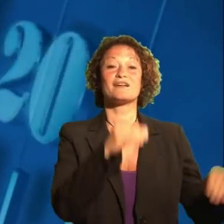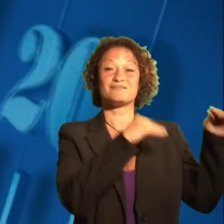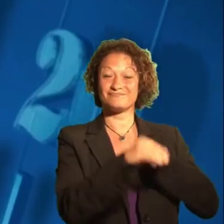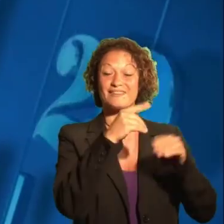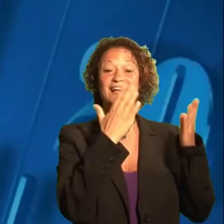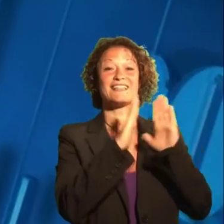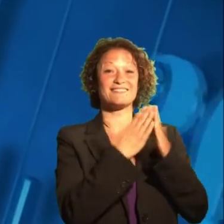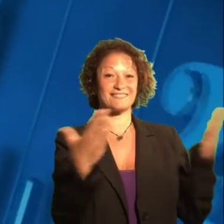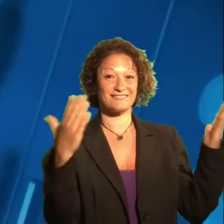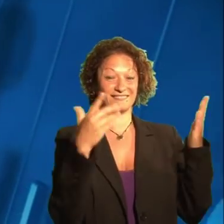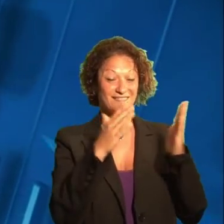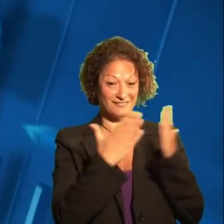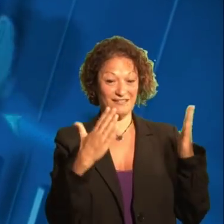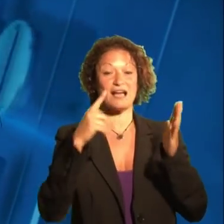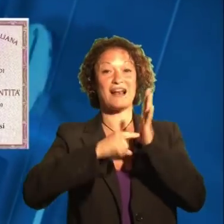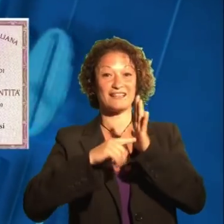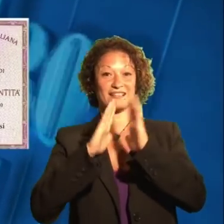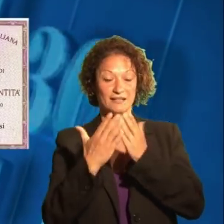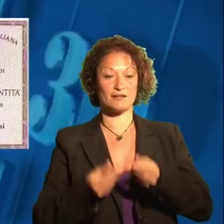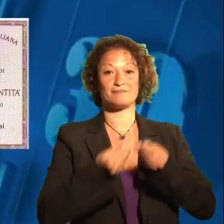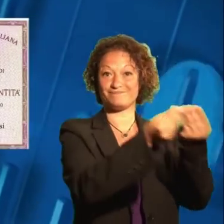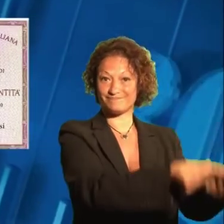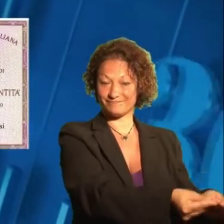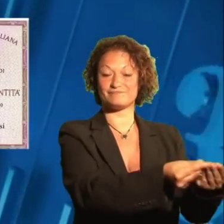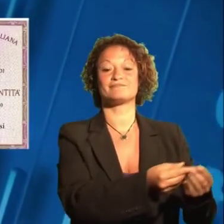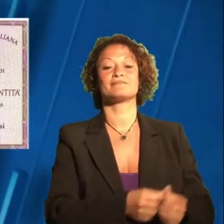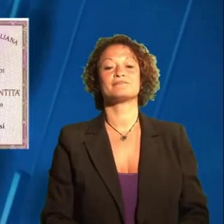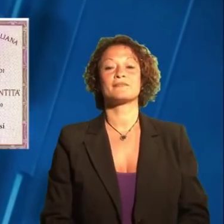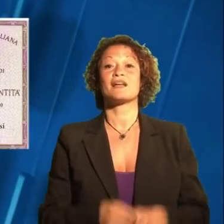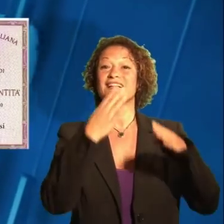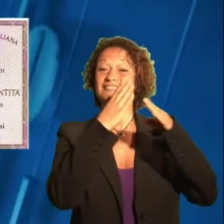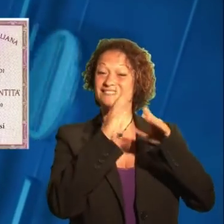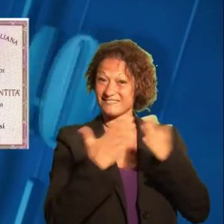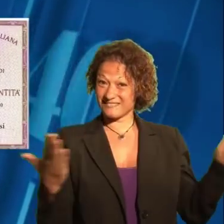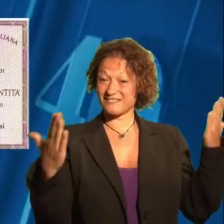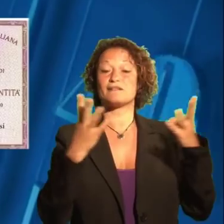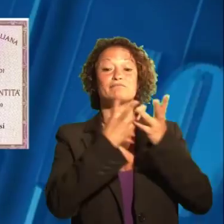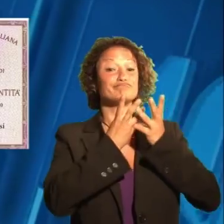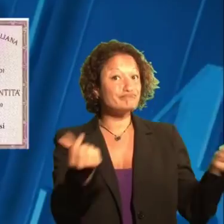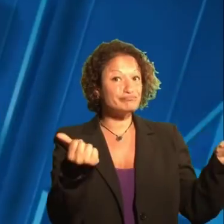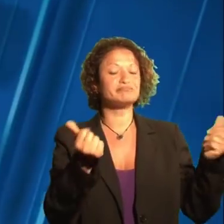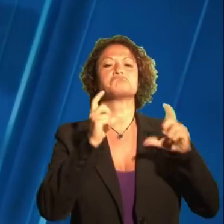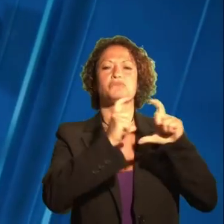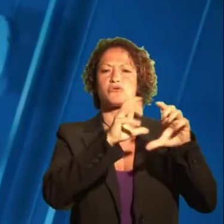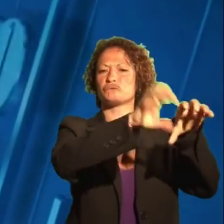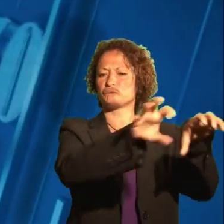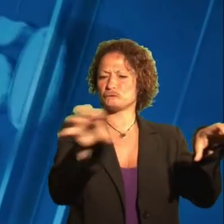Si vota presentando la tessera elettorale e un documento di identità. Chi ha smarrito la tessera può richiedere il duplicato alla propria municipalità.